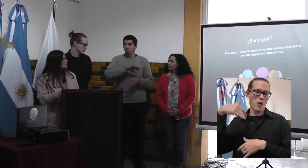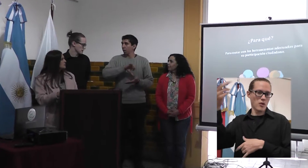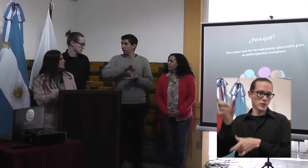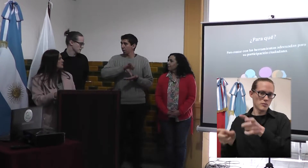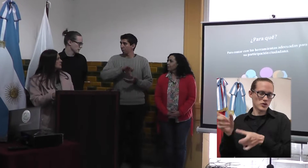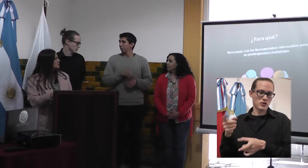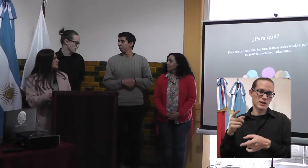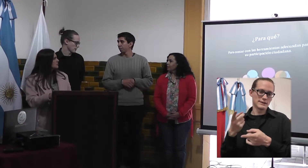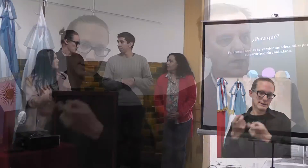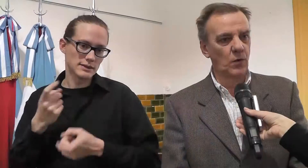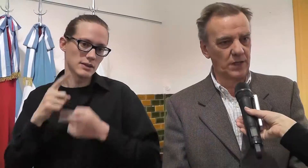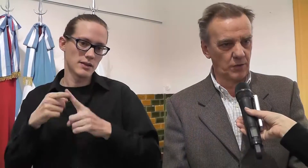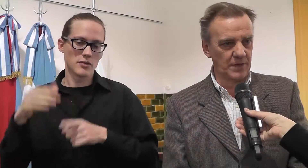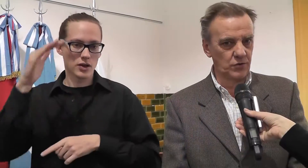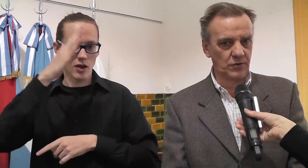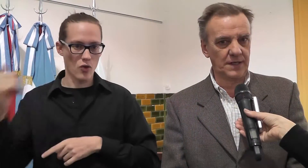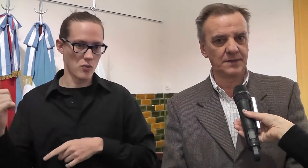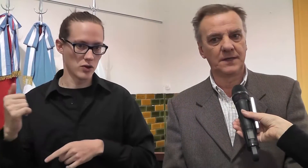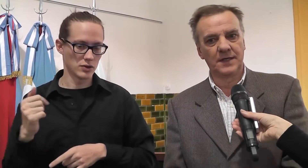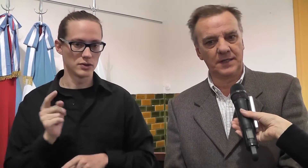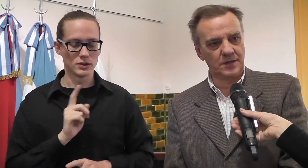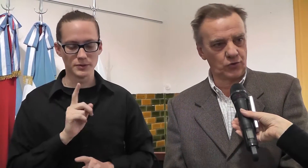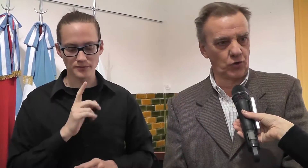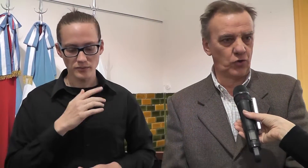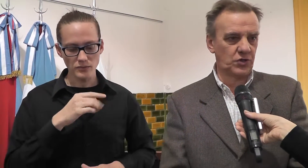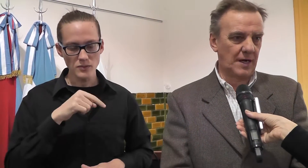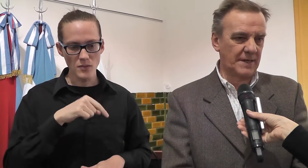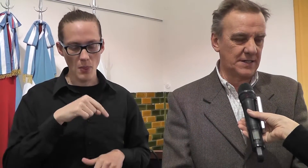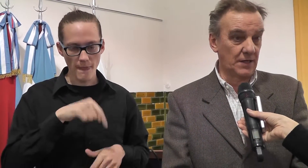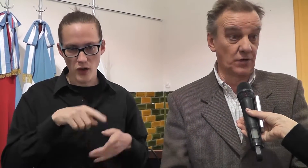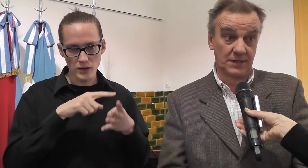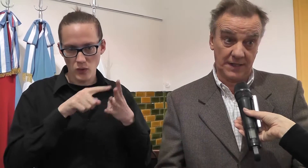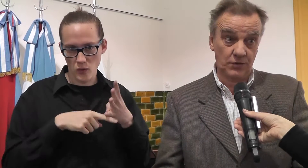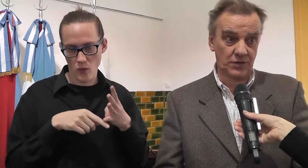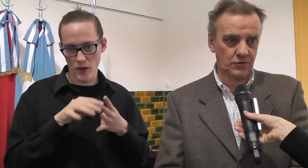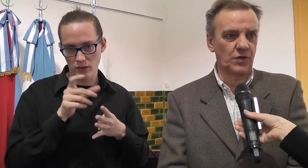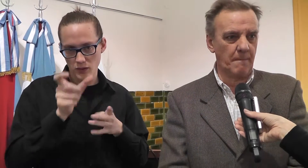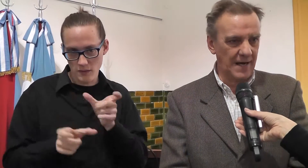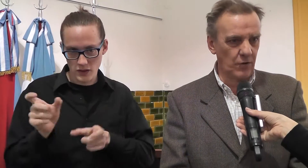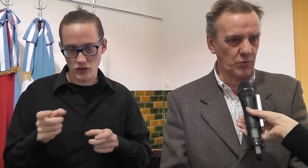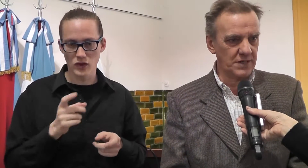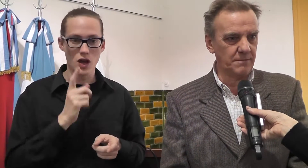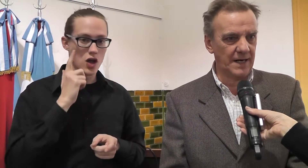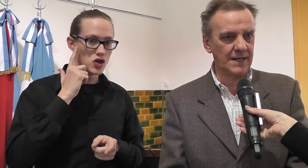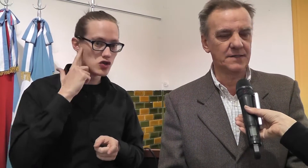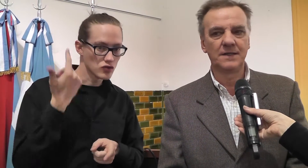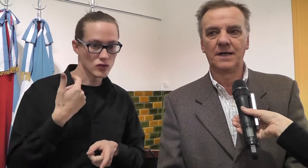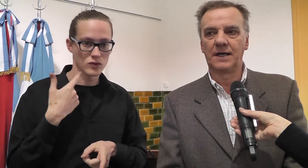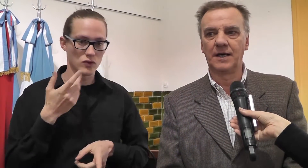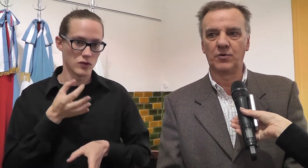hay en planta, cuatro personas sordos y capacitadores. Estos son empleados municipales que hemos